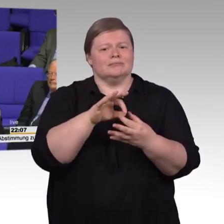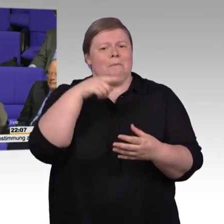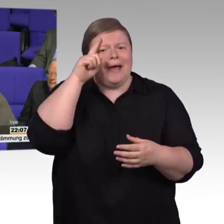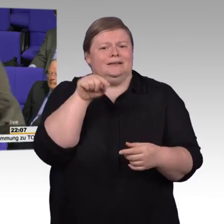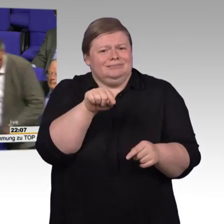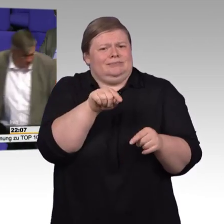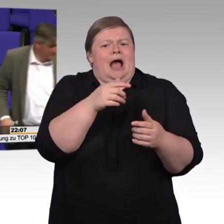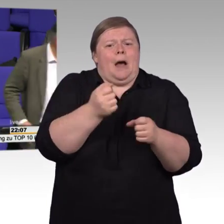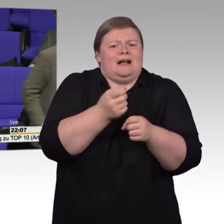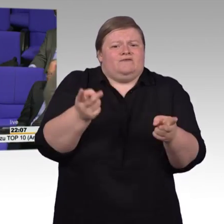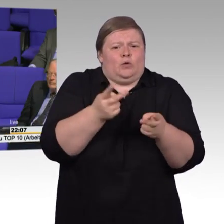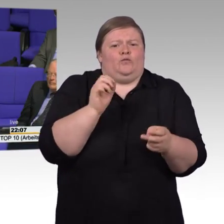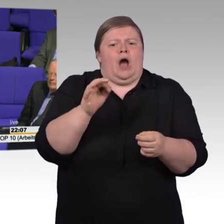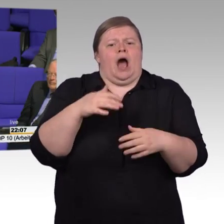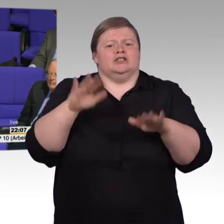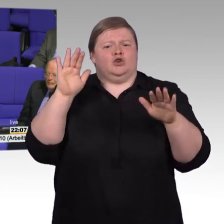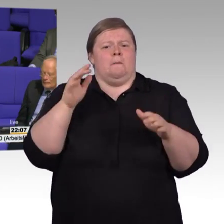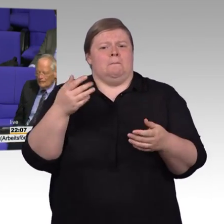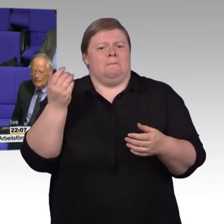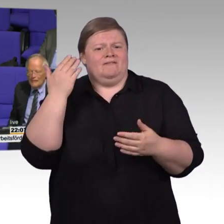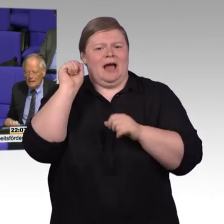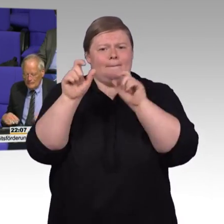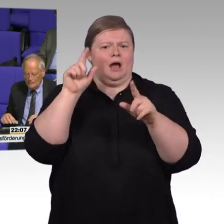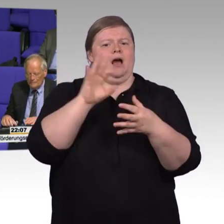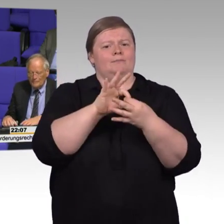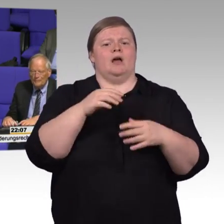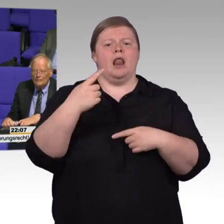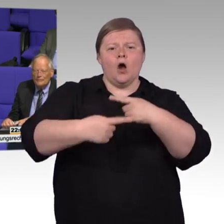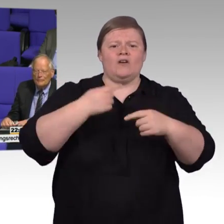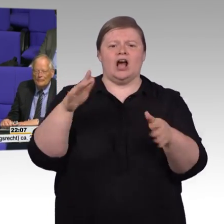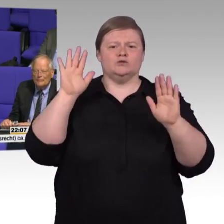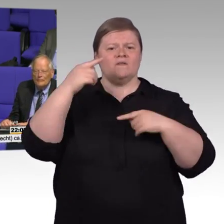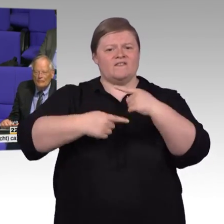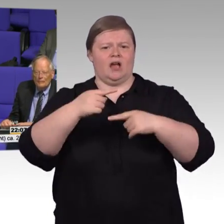Arbeitsförderungsmaßnahmen für Menschen, die in diesem Lande nicht mal rechtlich arbeiten dürfen.